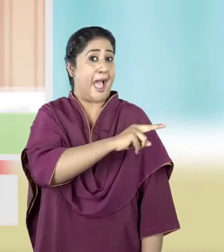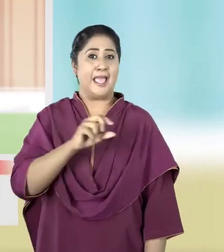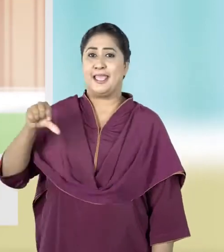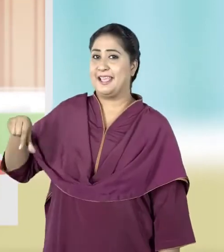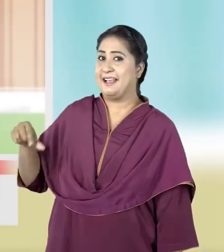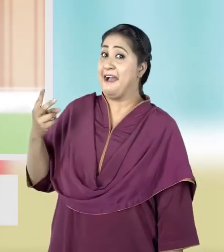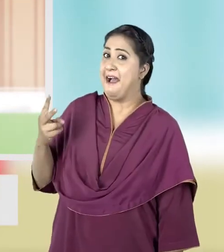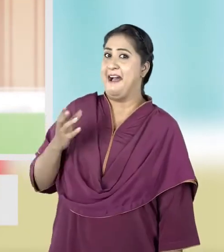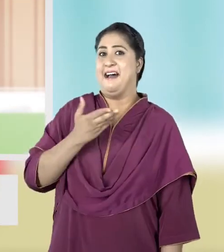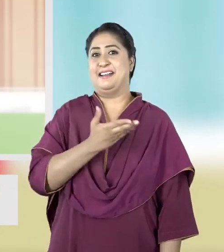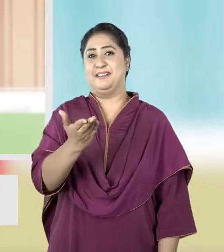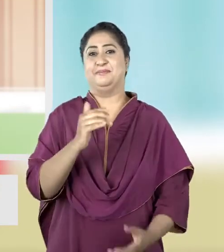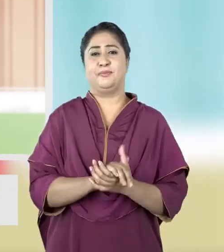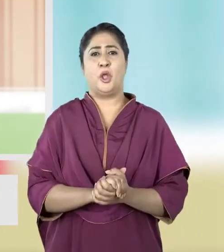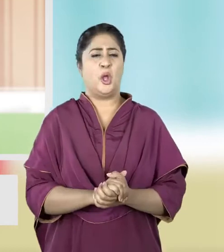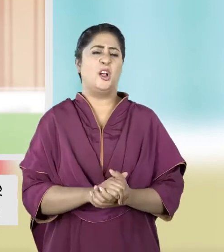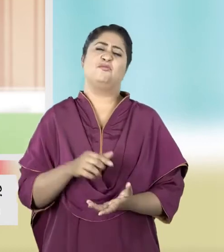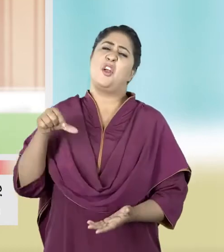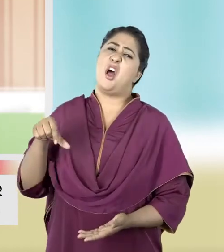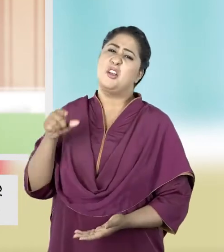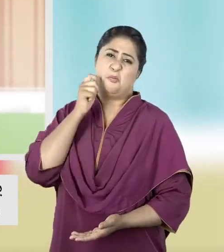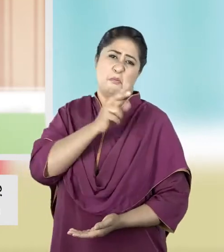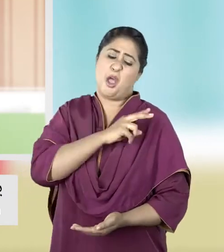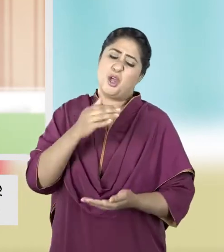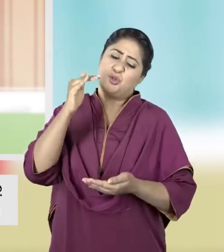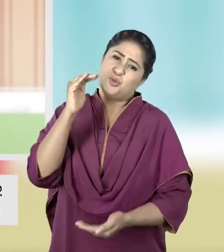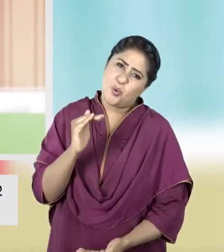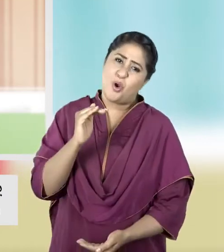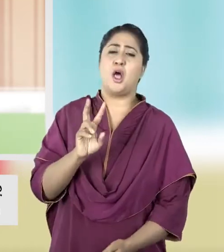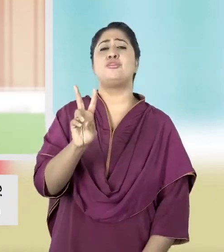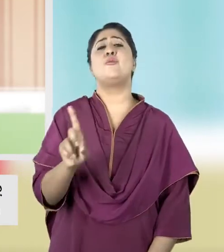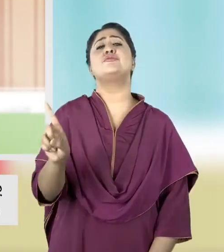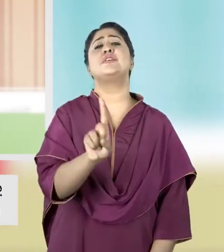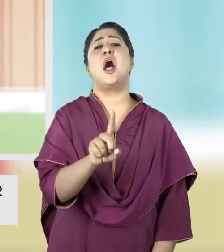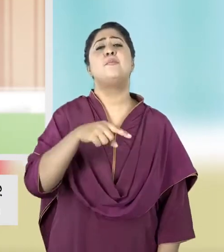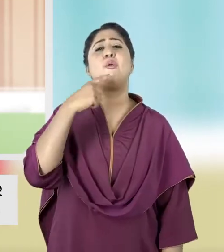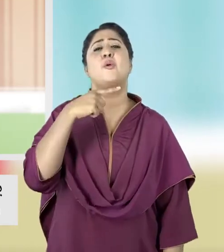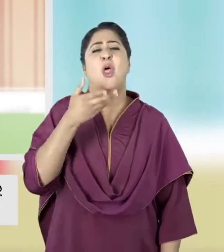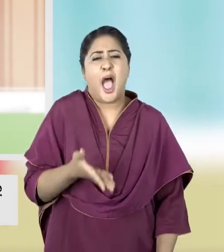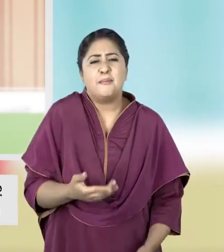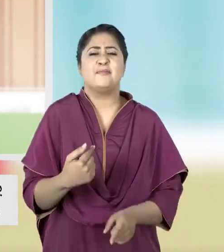कासिम ये सिरफ दो साल का है वो अभी बाते करना सीख रहा है